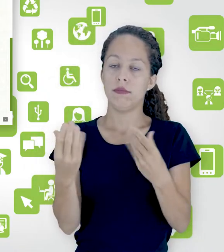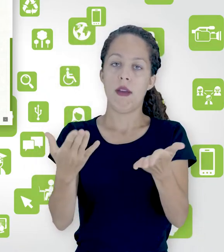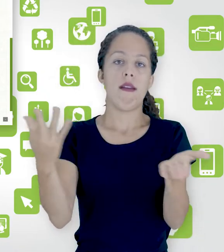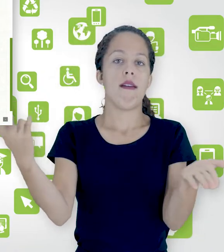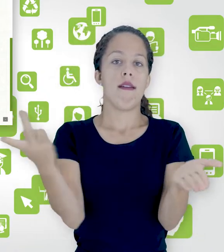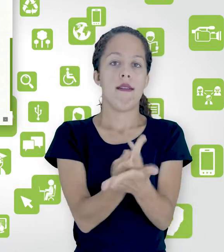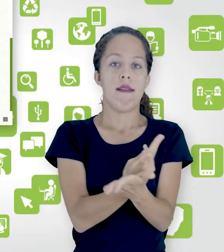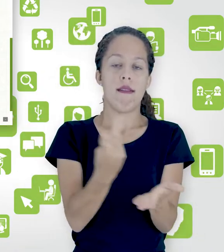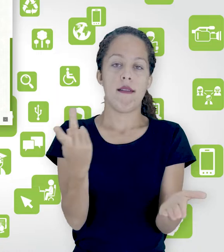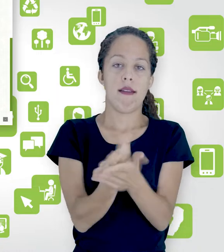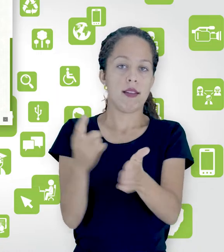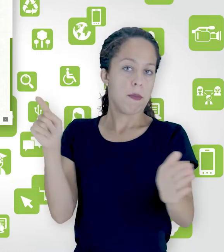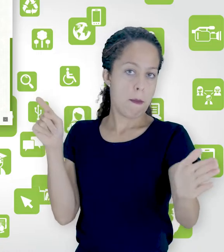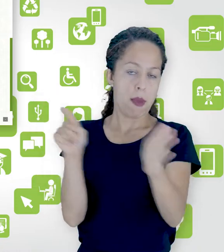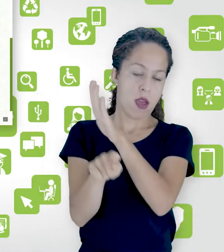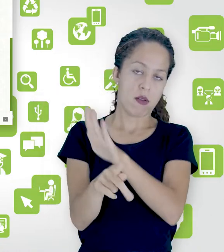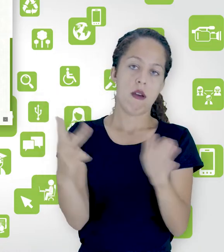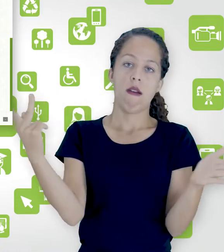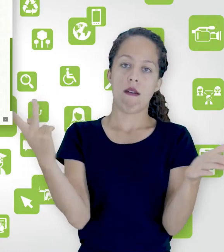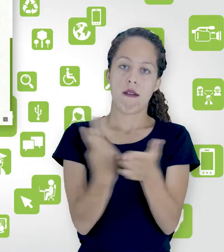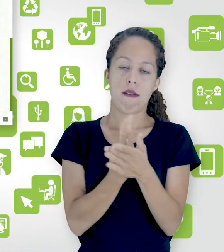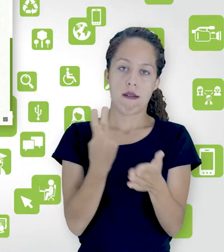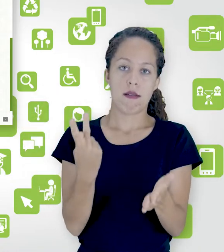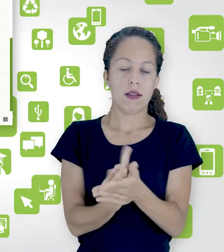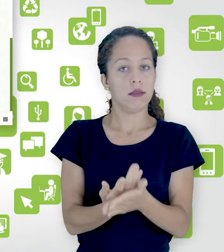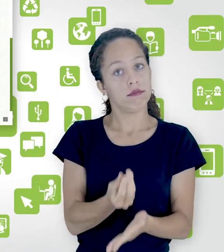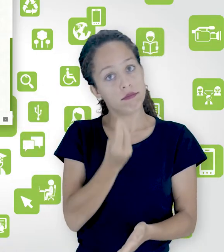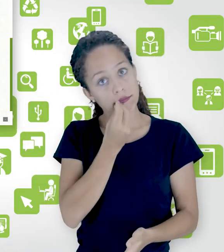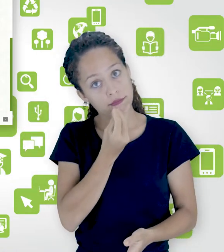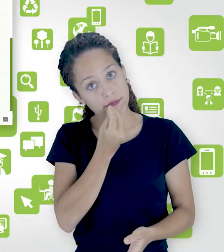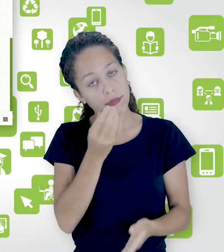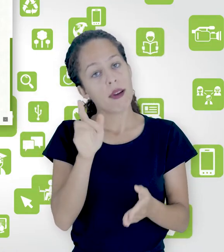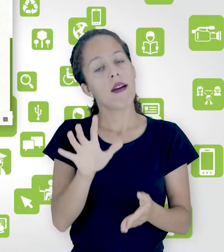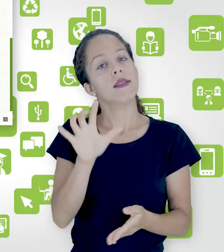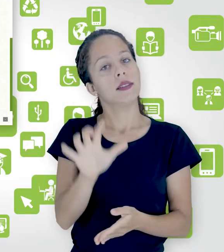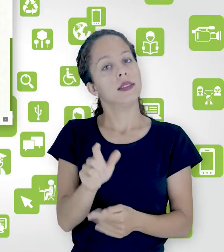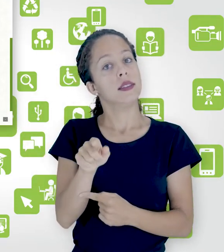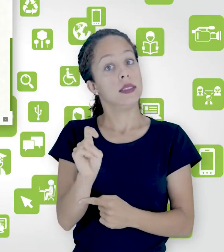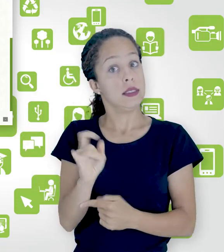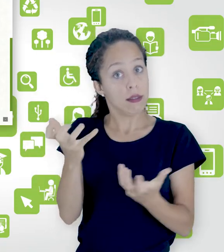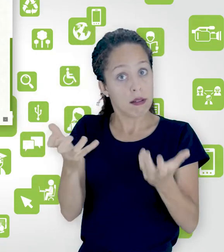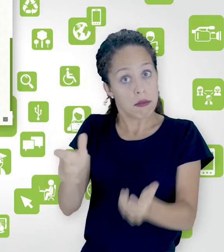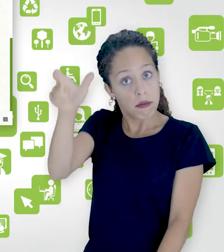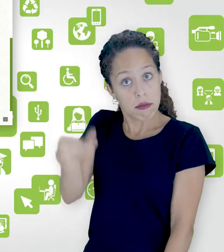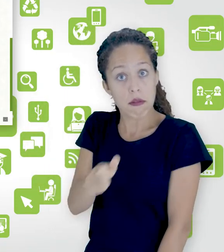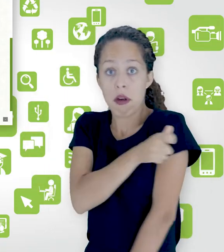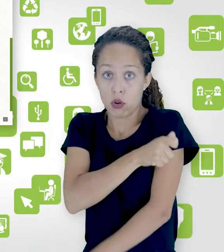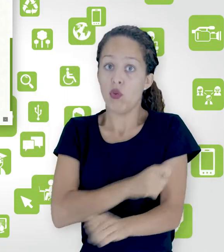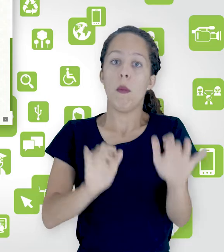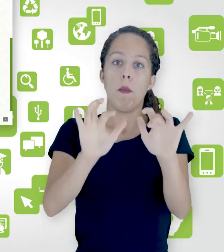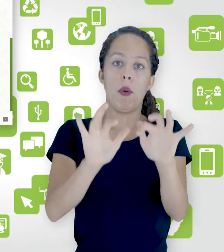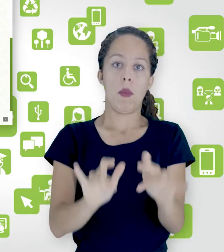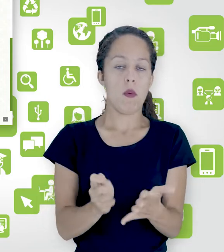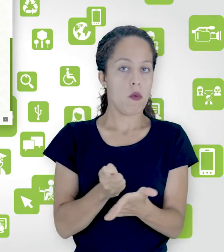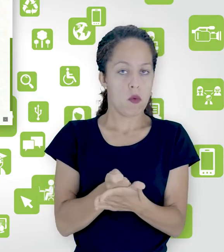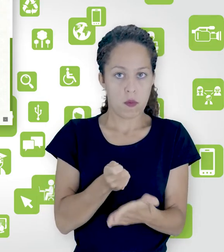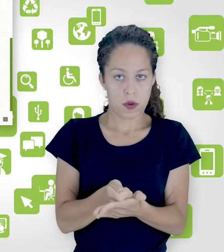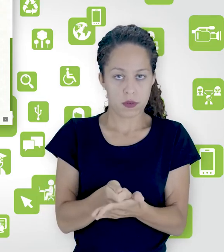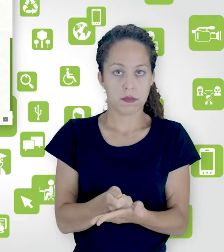incorreta a pergunta. Então, deixe assim caso você queira que ele realmente escreva alguma coisa. Você pode